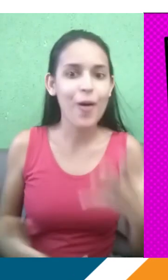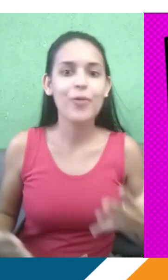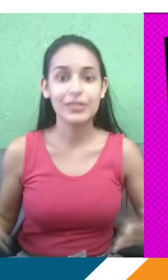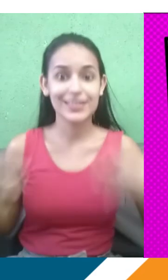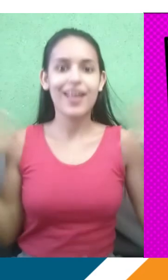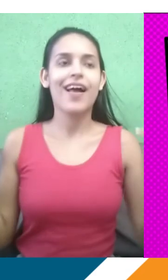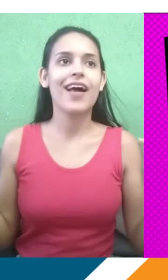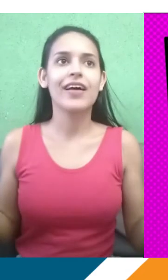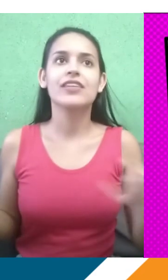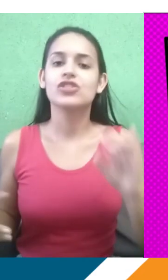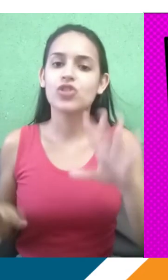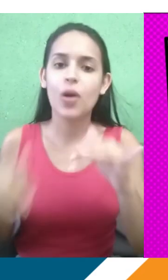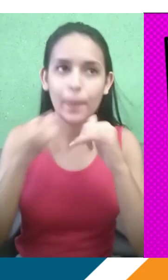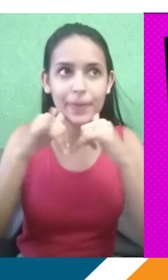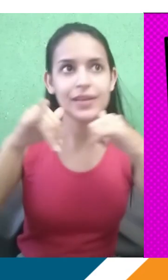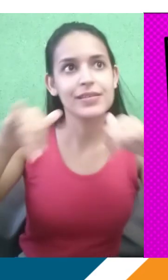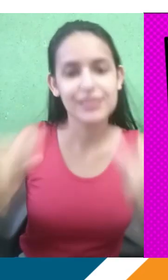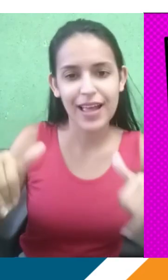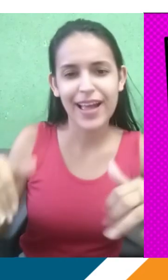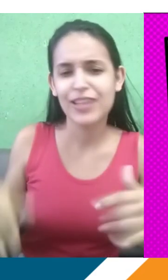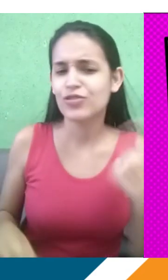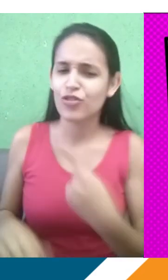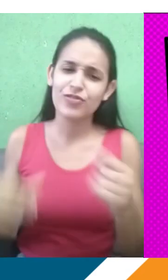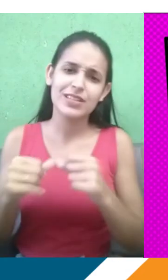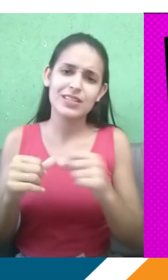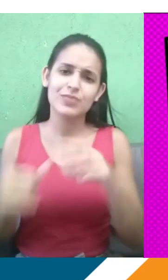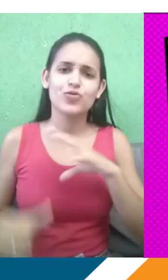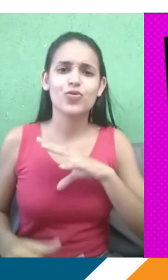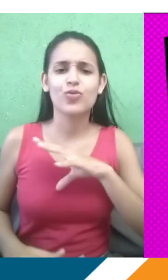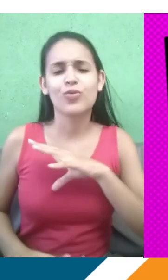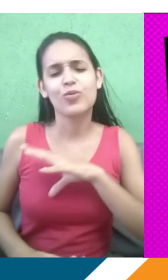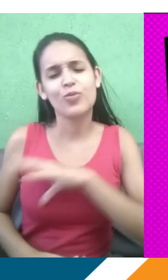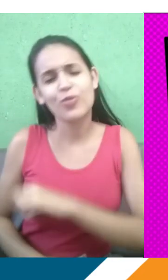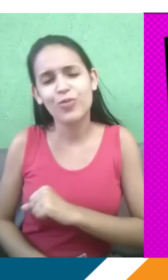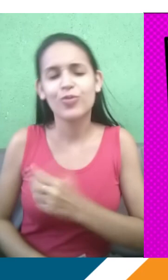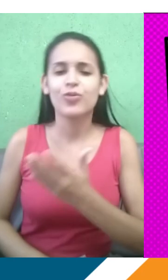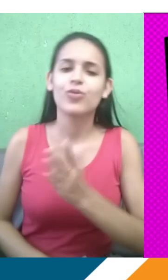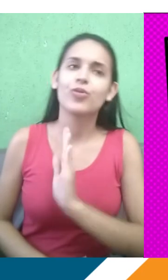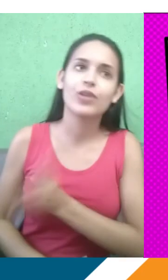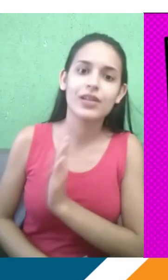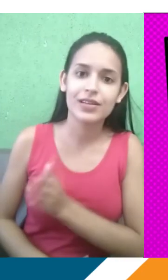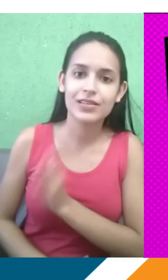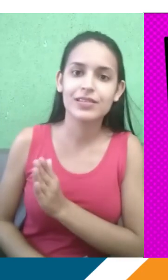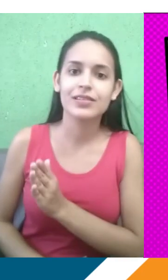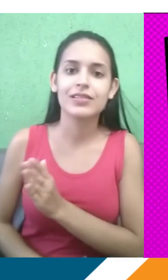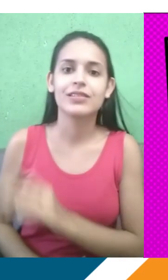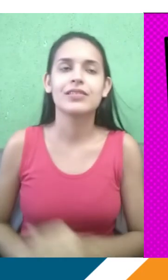fala, são só mensagens mesmo da gente, foi muito amorzinho, foi muito de coração e a gente sentiu que naquele momento a gente estava desmotivado. E se a gente estava